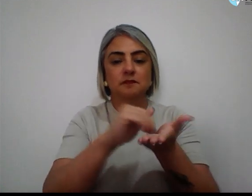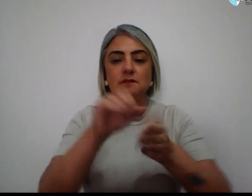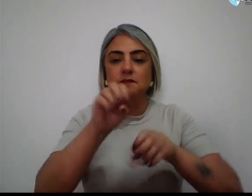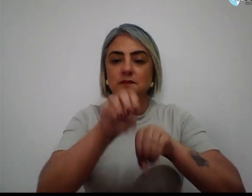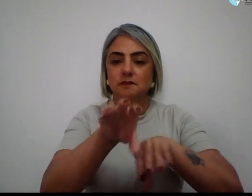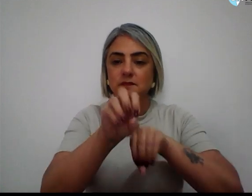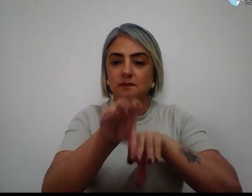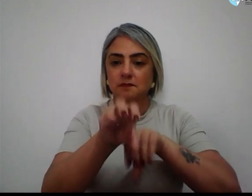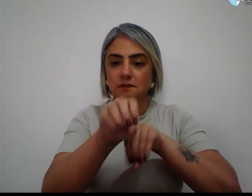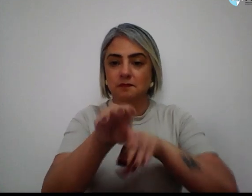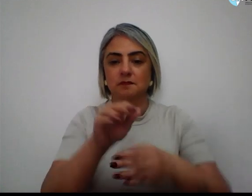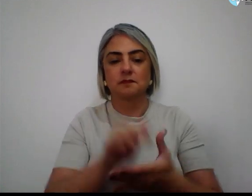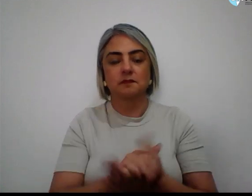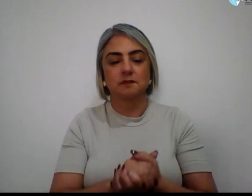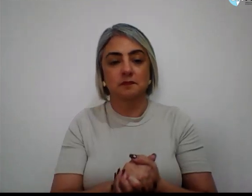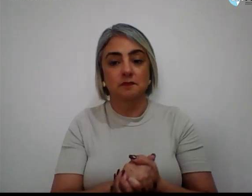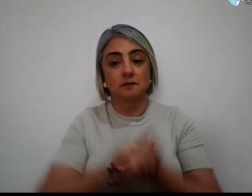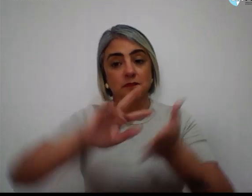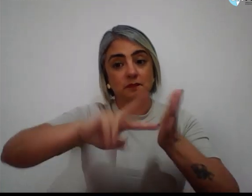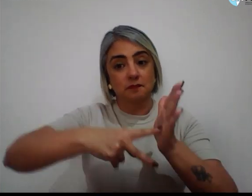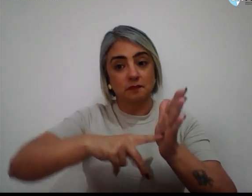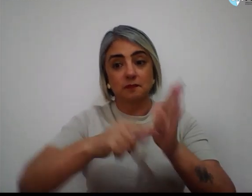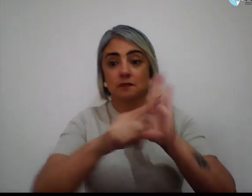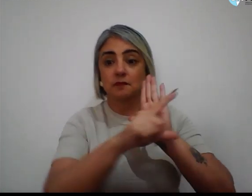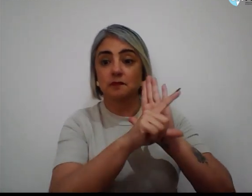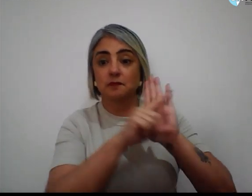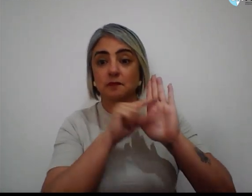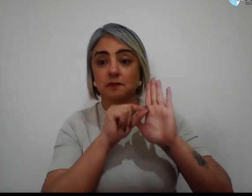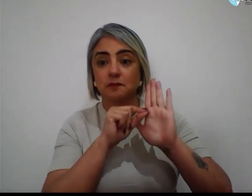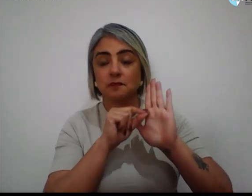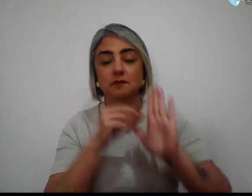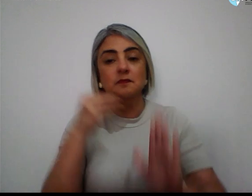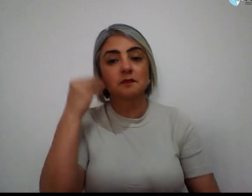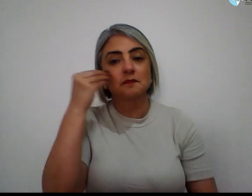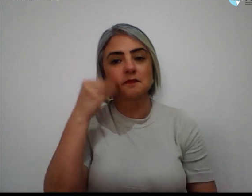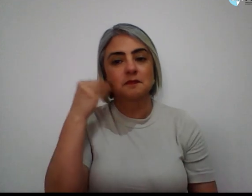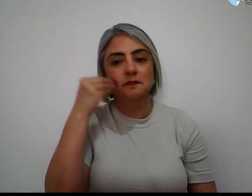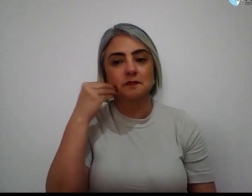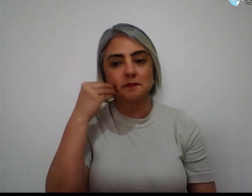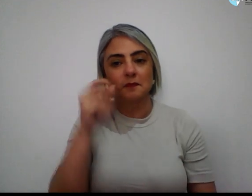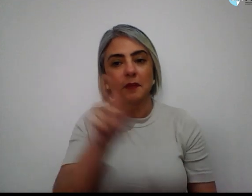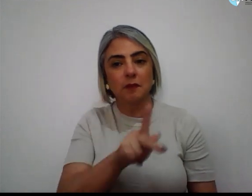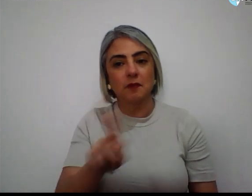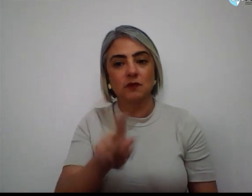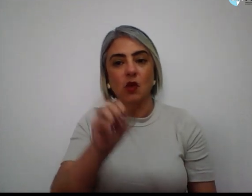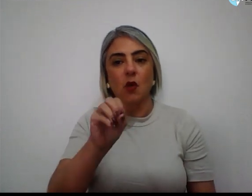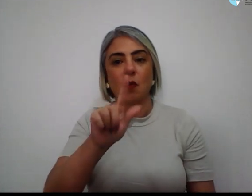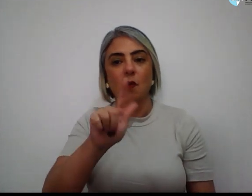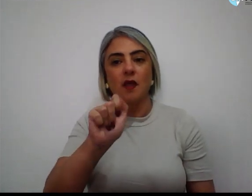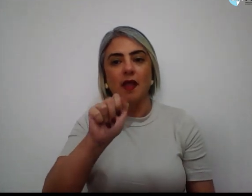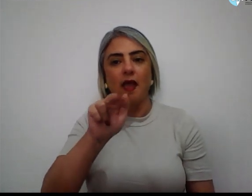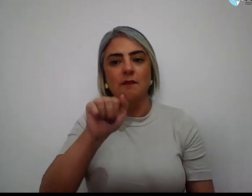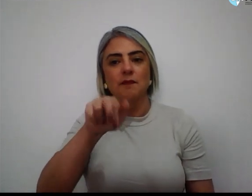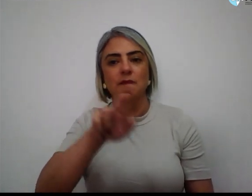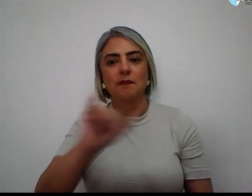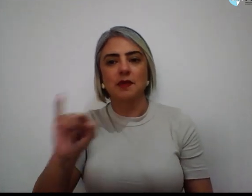Educação. O Simpro ressalta a experiência de Olga Mir, cuja trajetória é